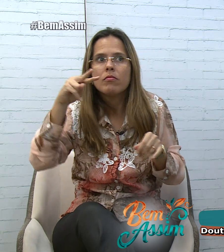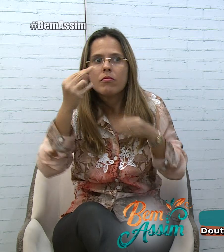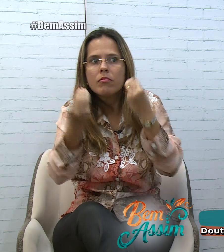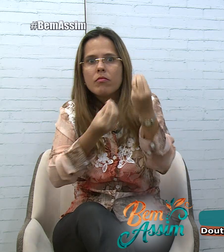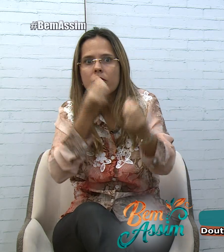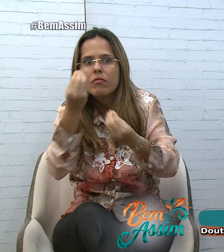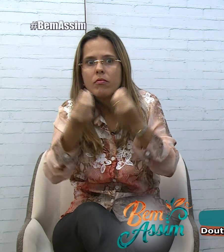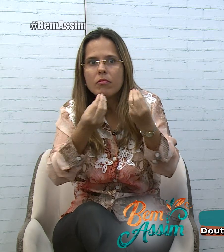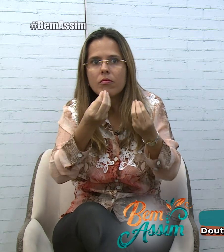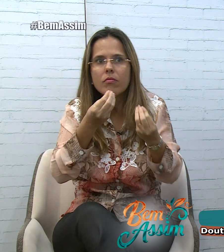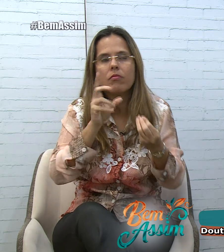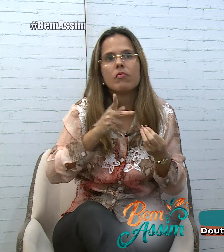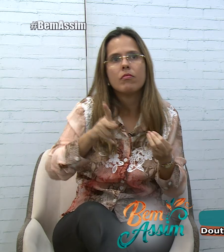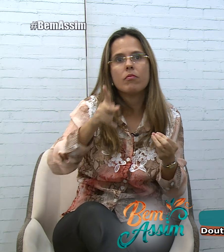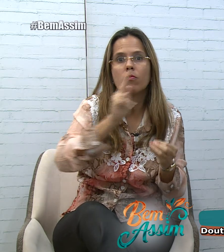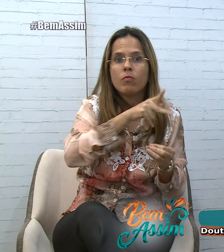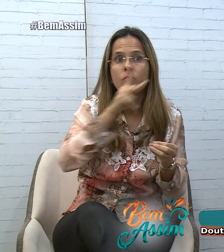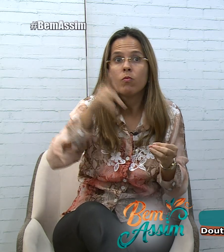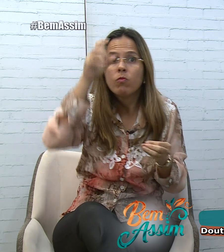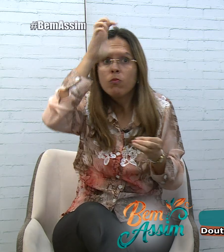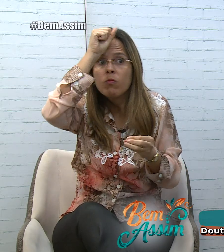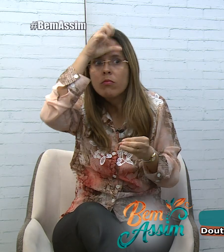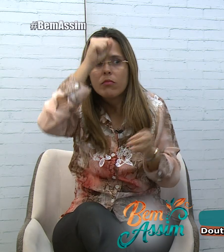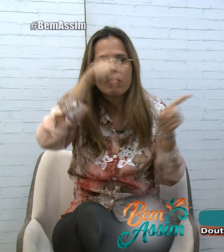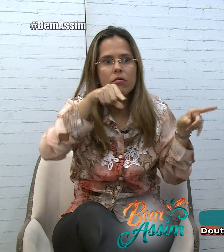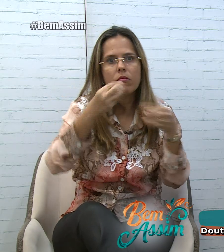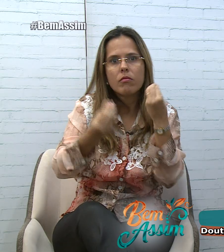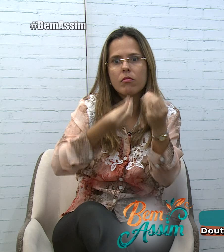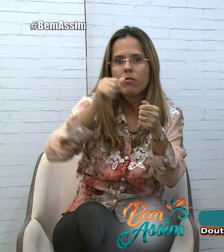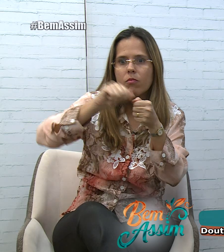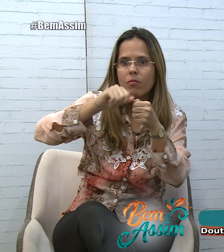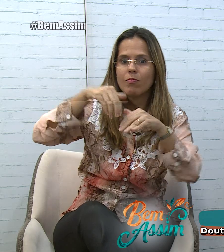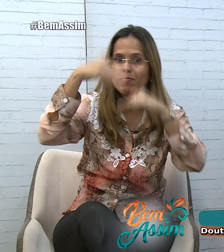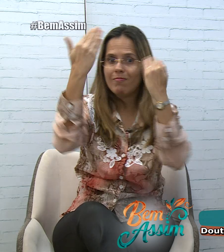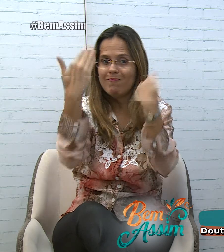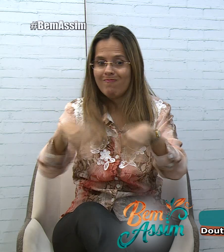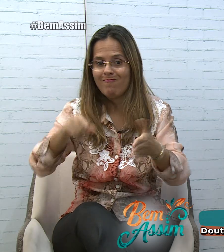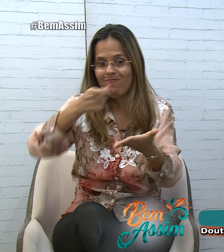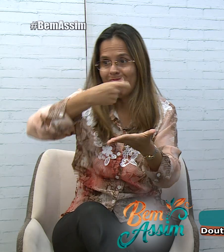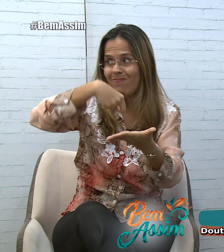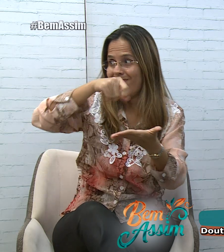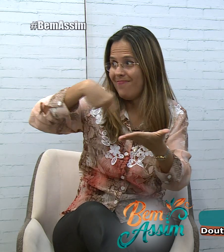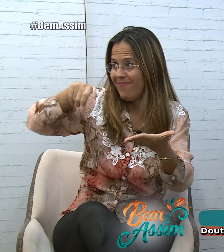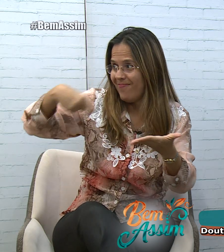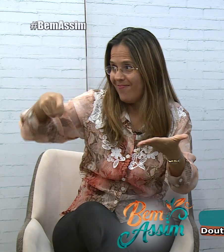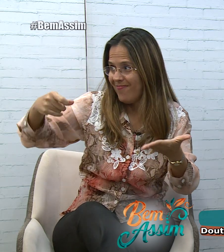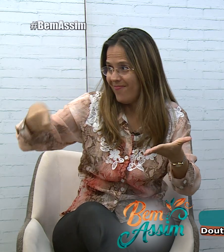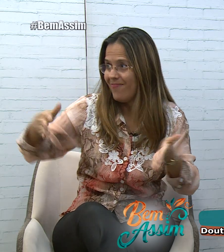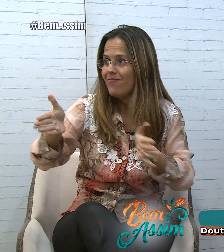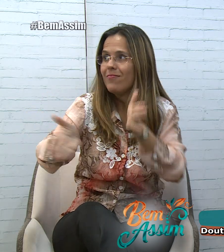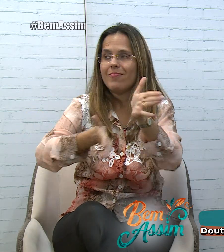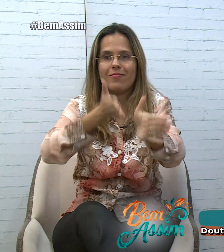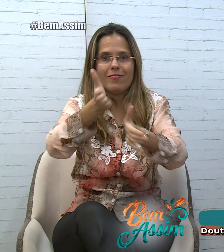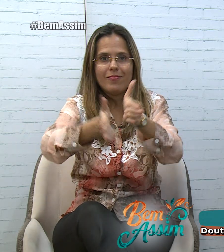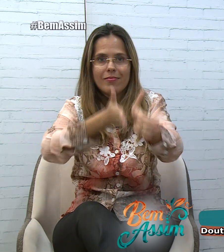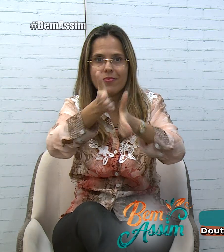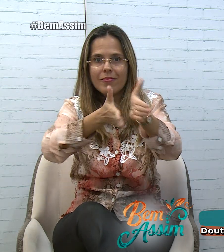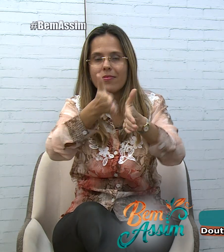aprende dentro da sala de aula, como fazer as provas escritas, né, já que a Libras, ela propicia o desenvolvimento da